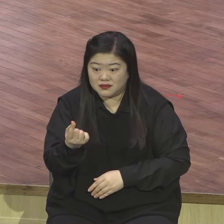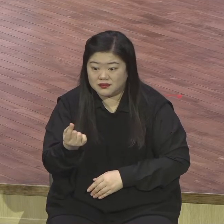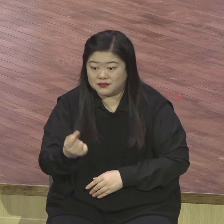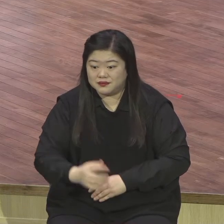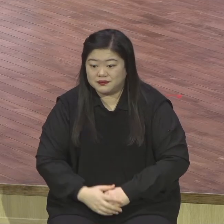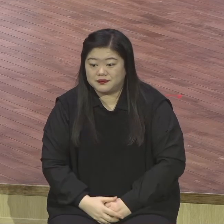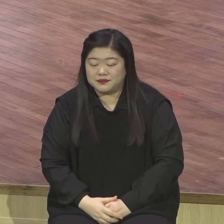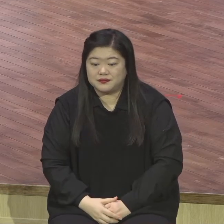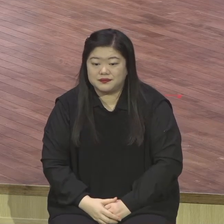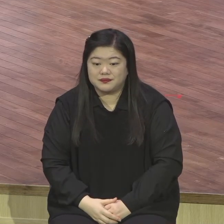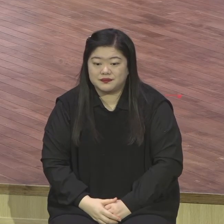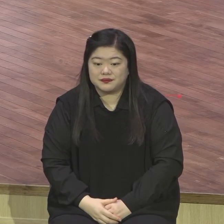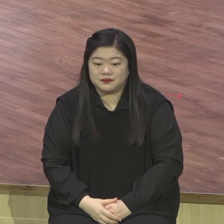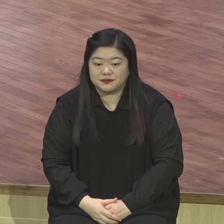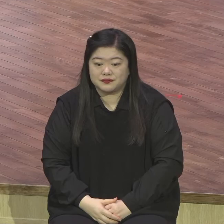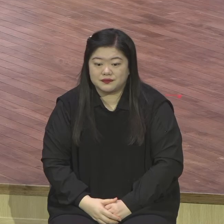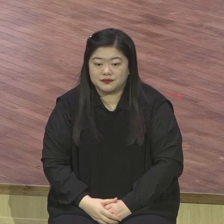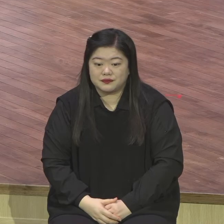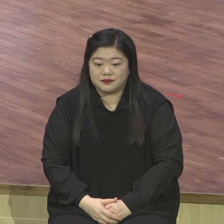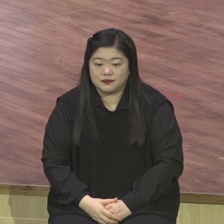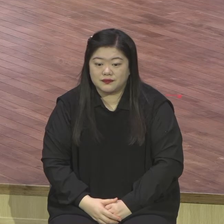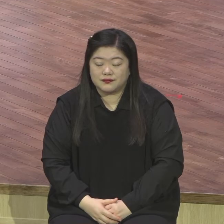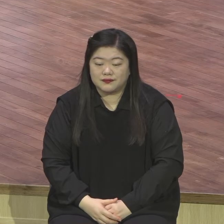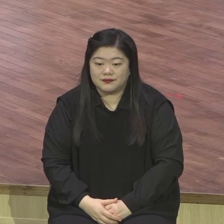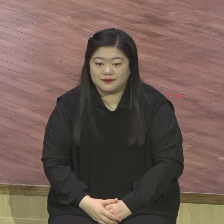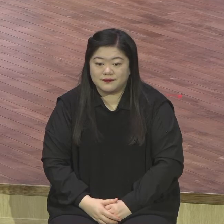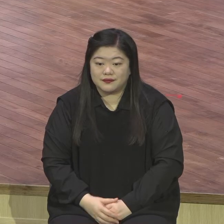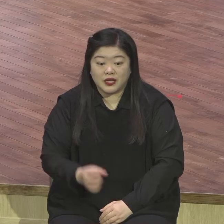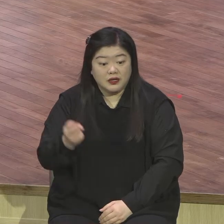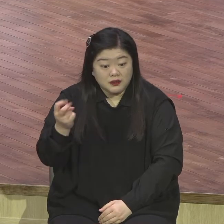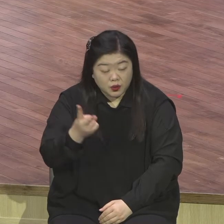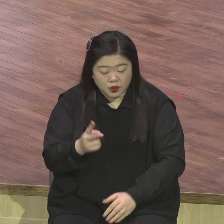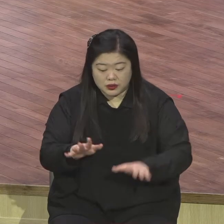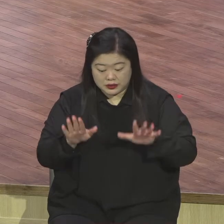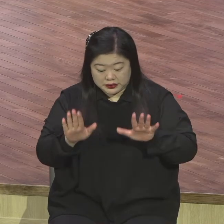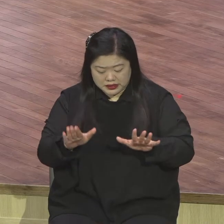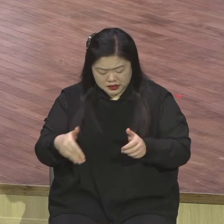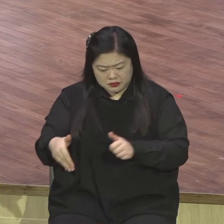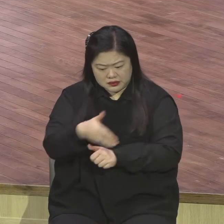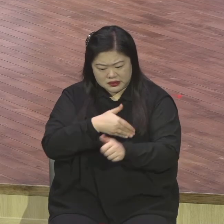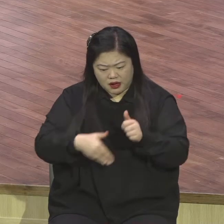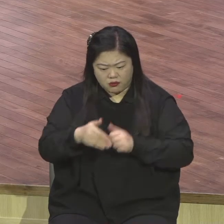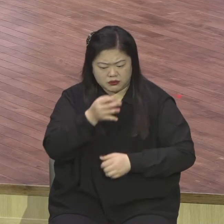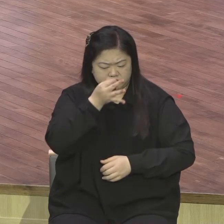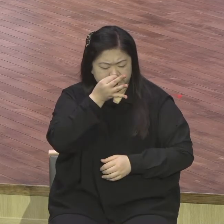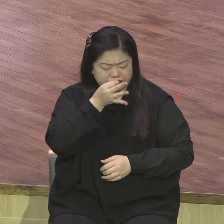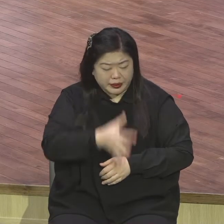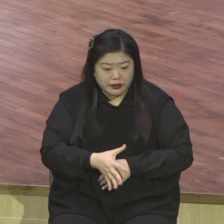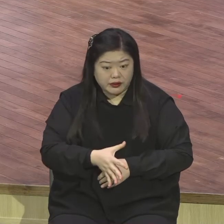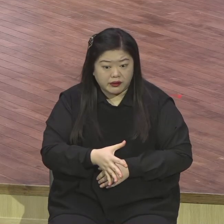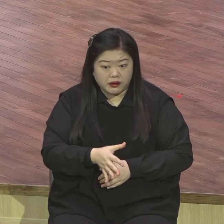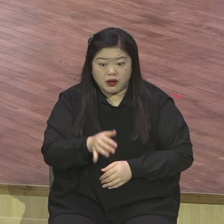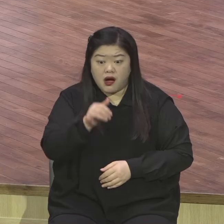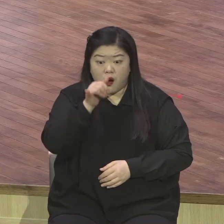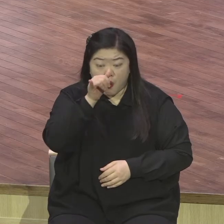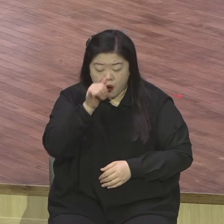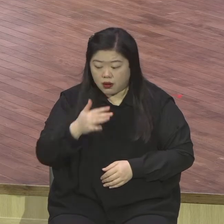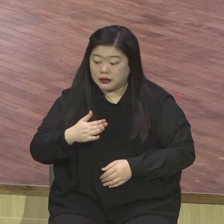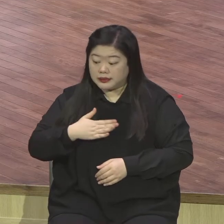또 지금 또 이런 풍랑 만난 사람들이 우리